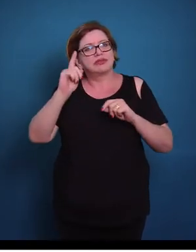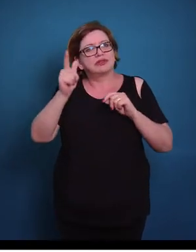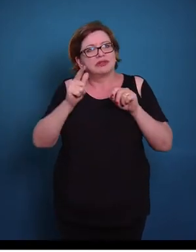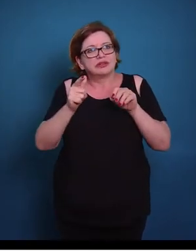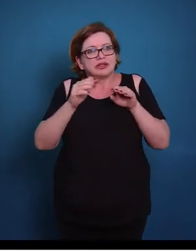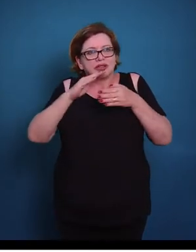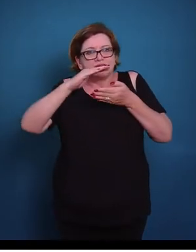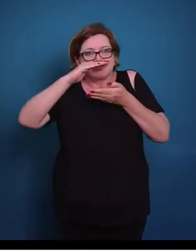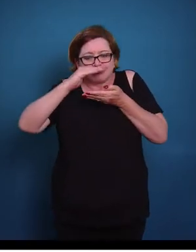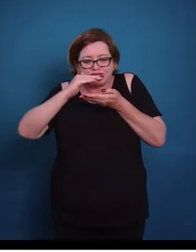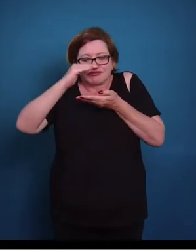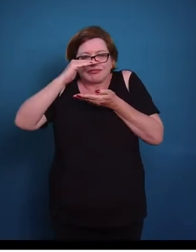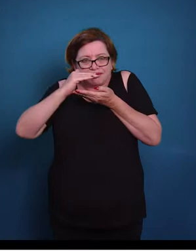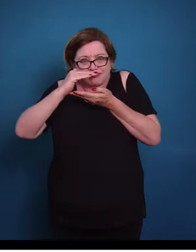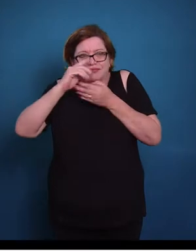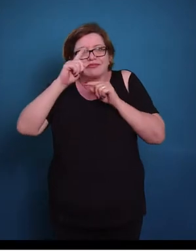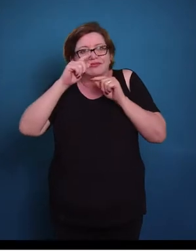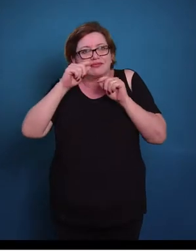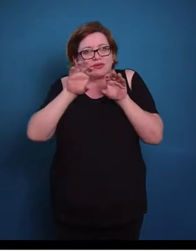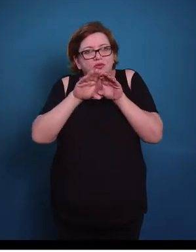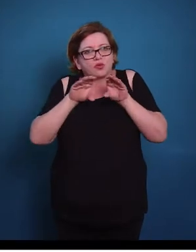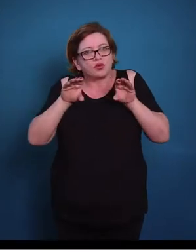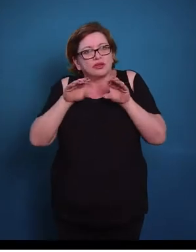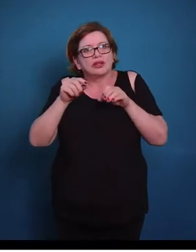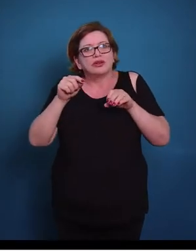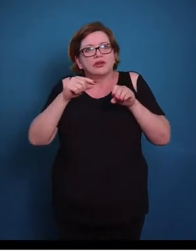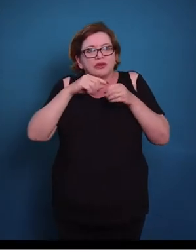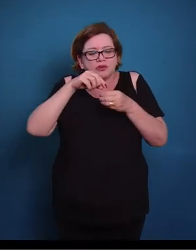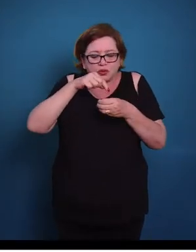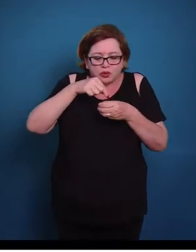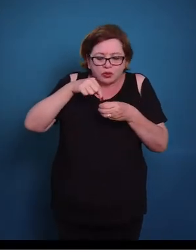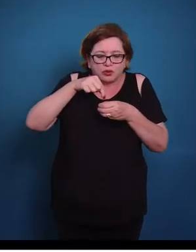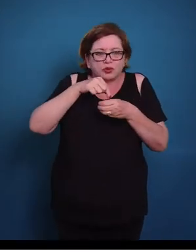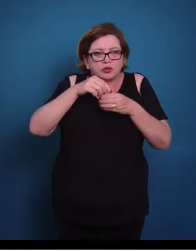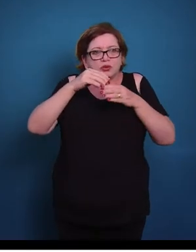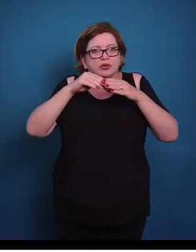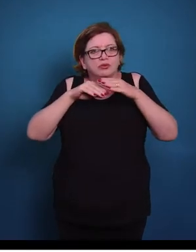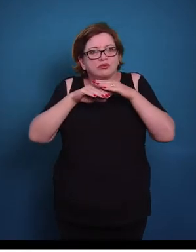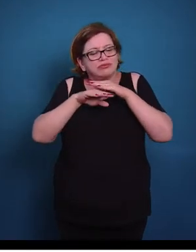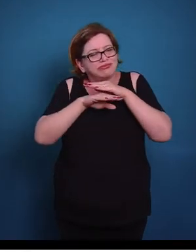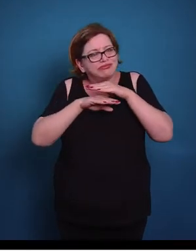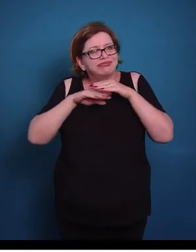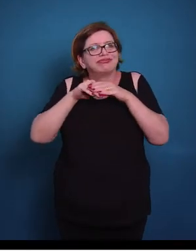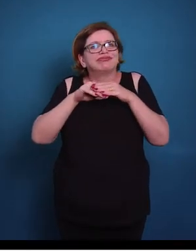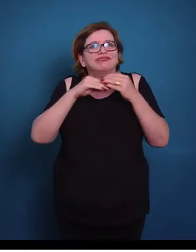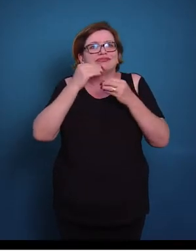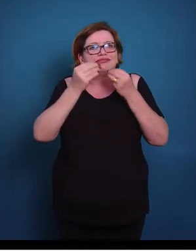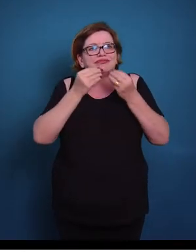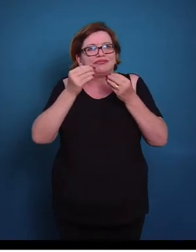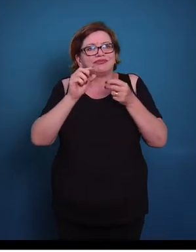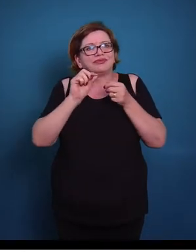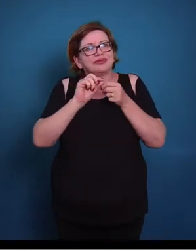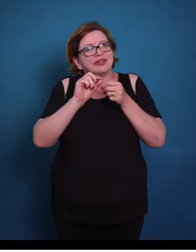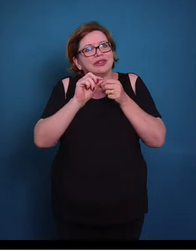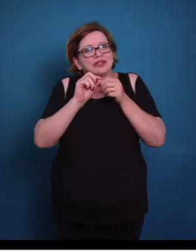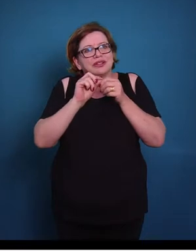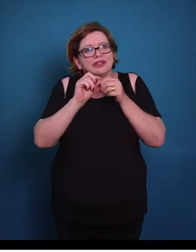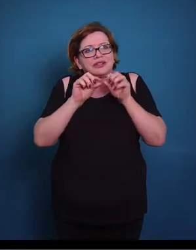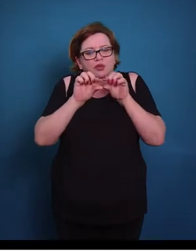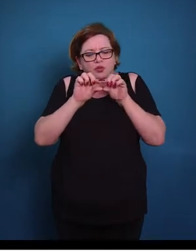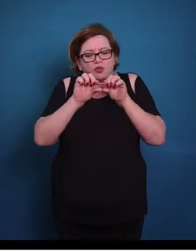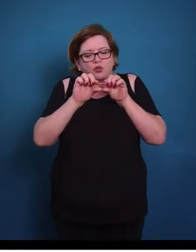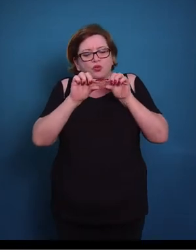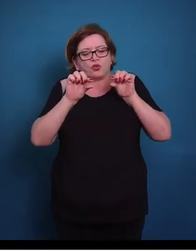lateralmente achatadas. Então nesse caso os núcleos vão ficar na parte basal da célula e eles vão ficar com esse formato